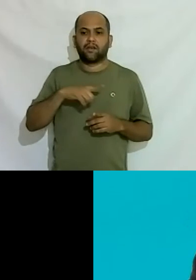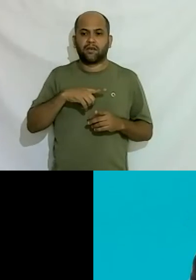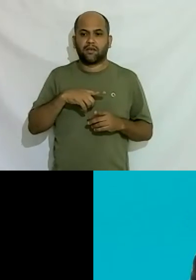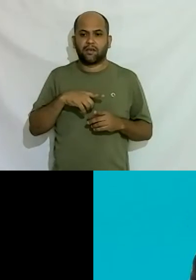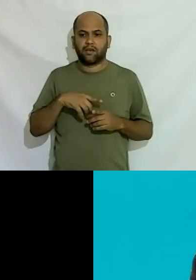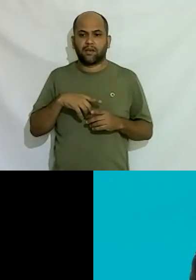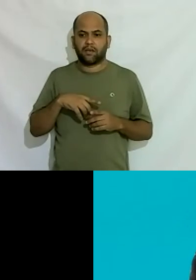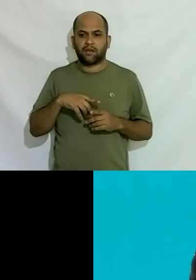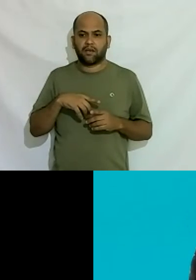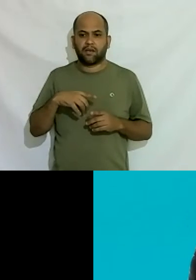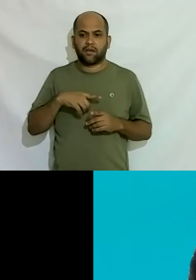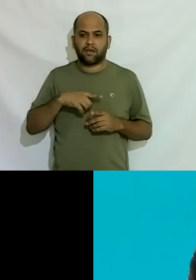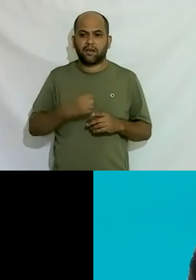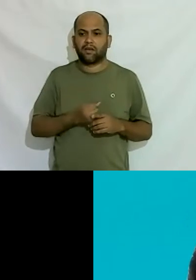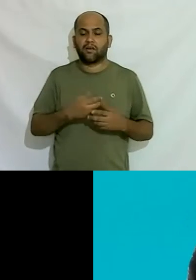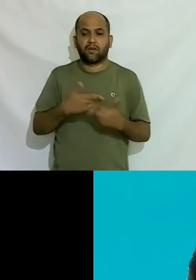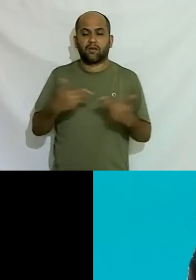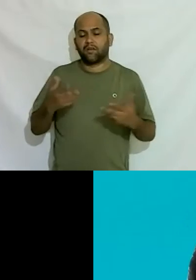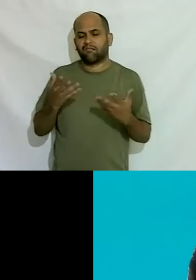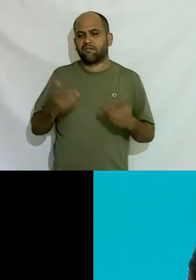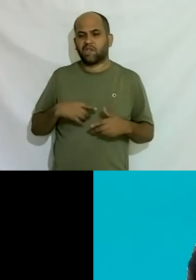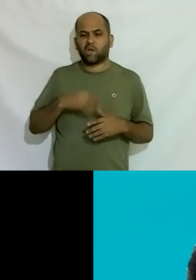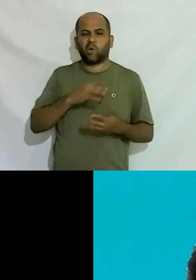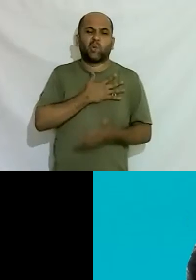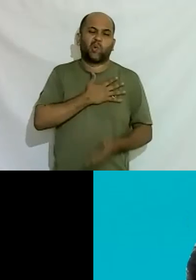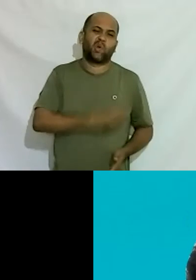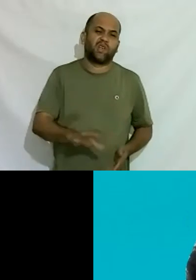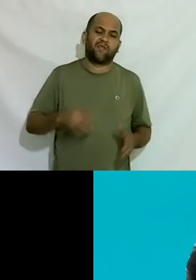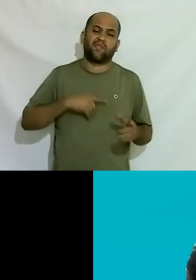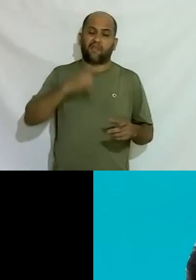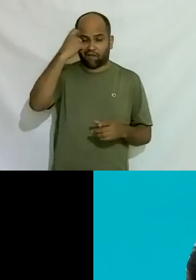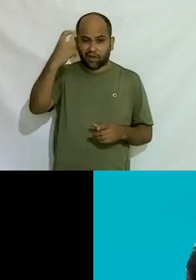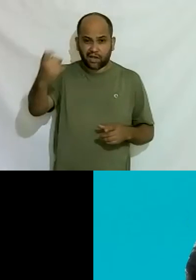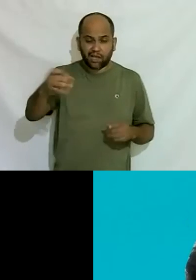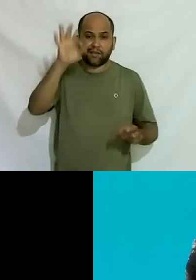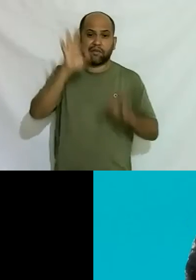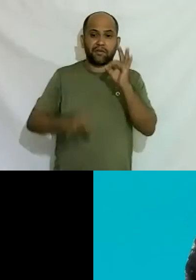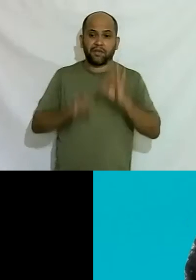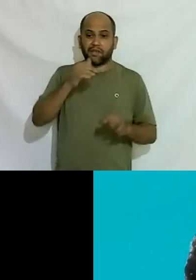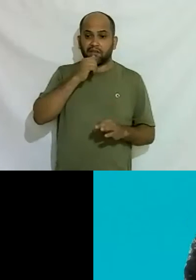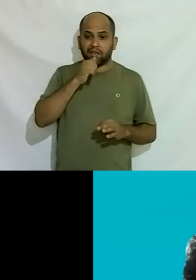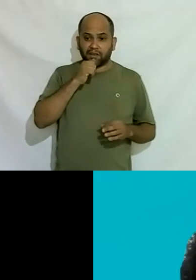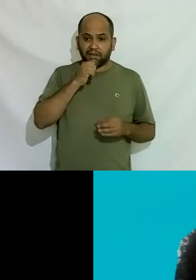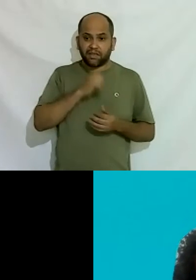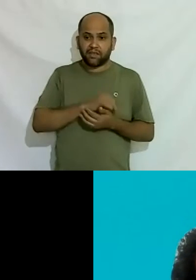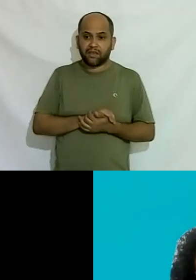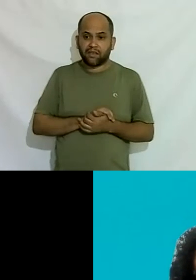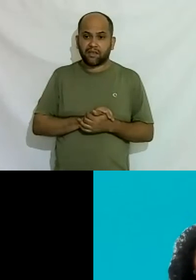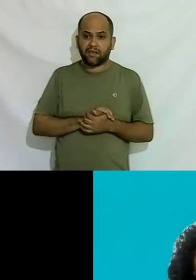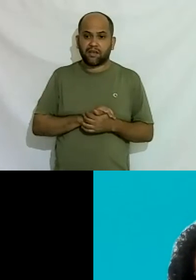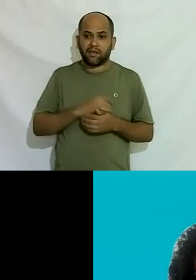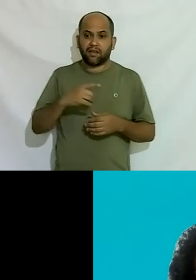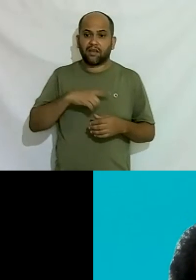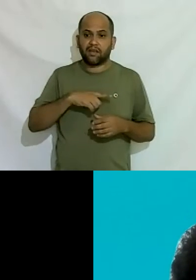tem muitas questões horrorosas também da violência de injustiças também e mesmo na questão de